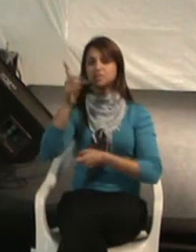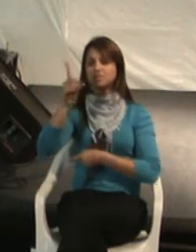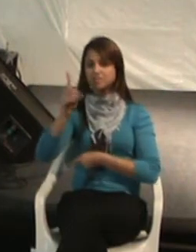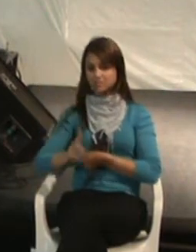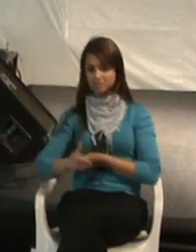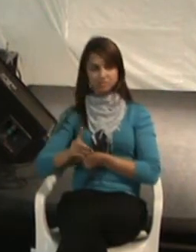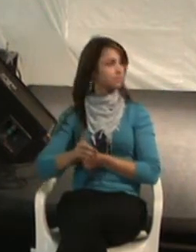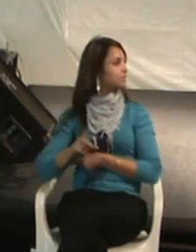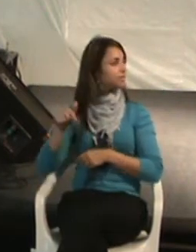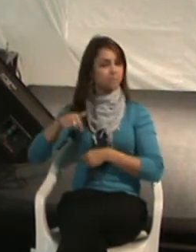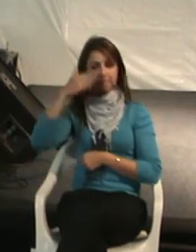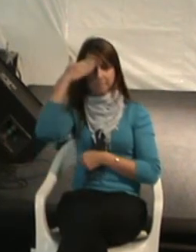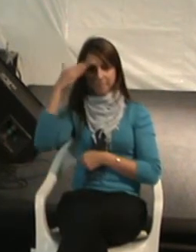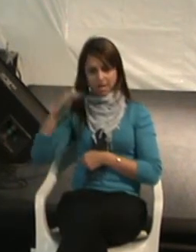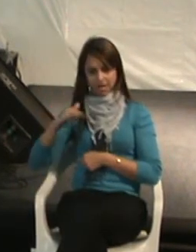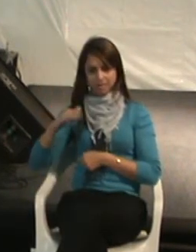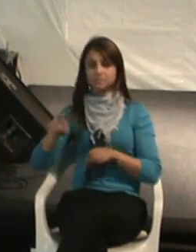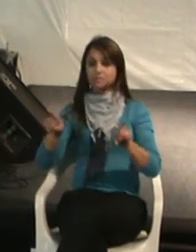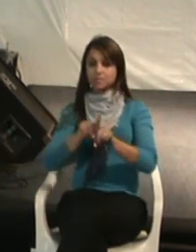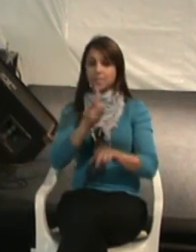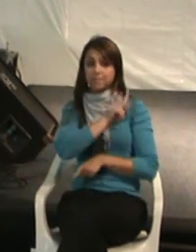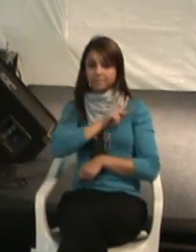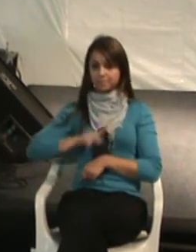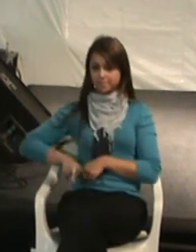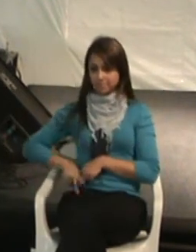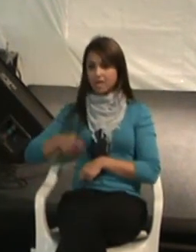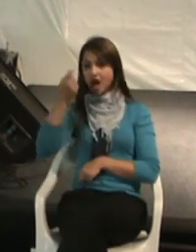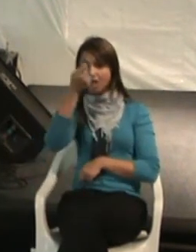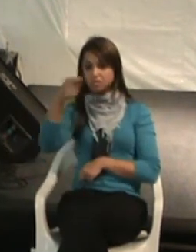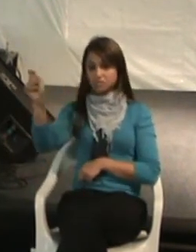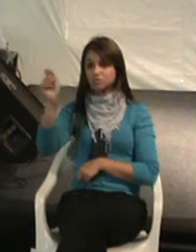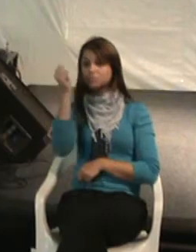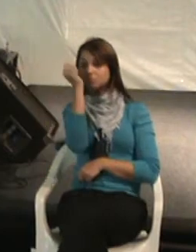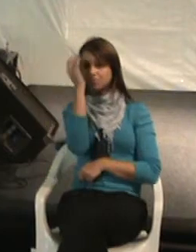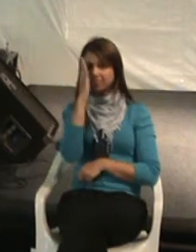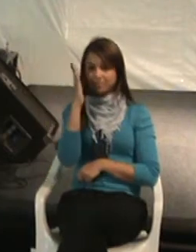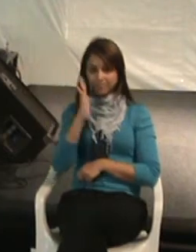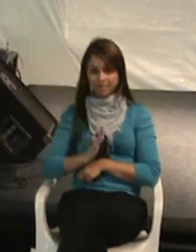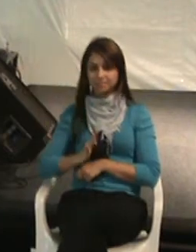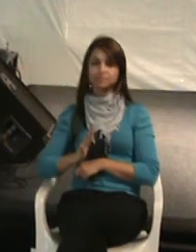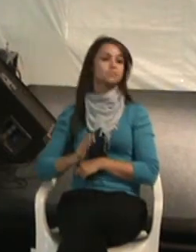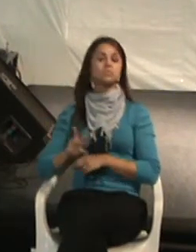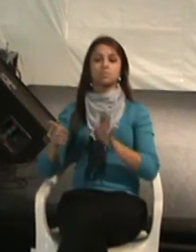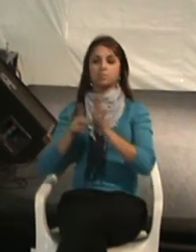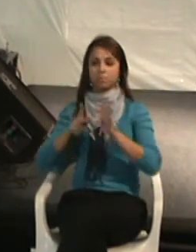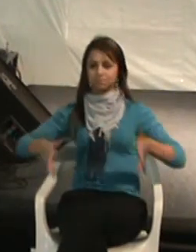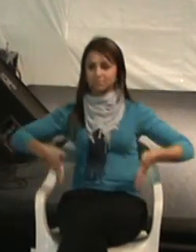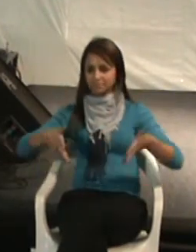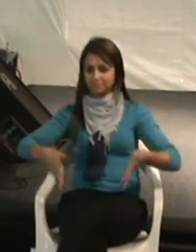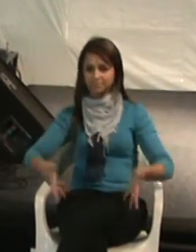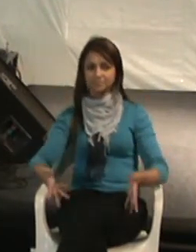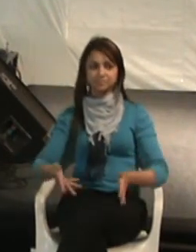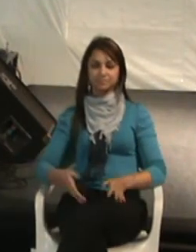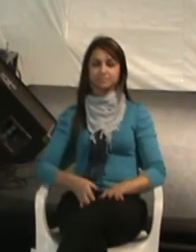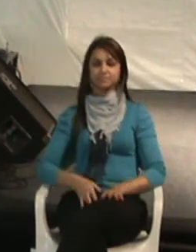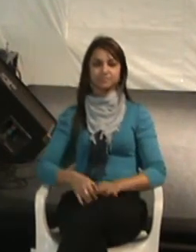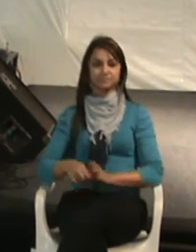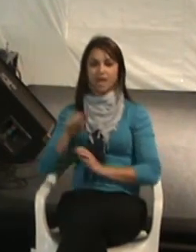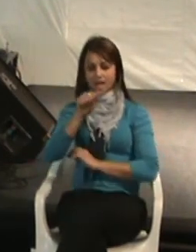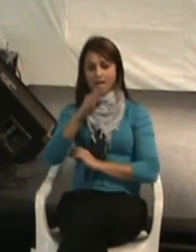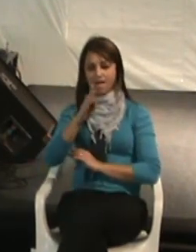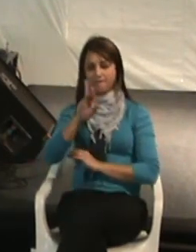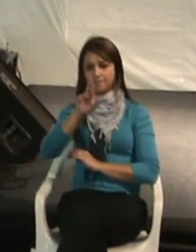ADFP, e presidente da Associação Brasileira de Desporto em Cadeiras de Rodas, a BRABECA.